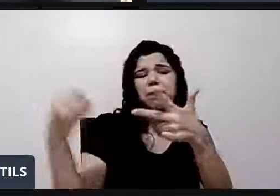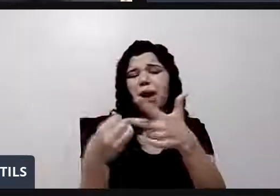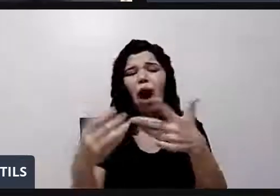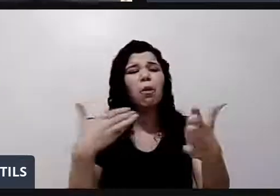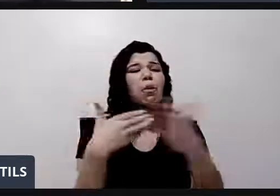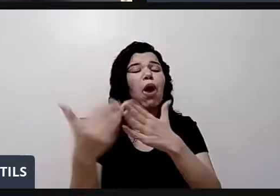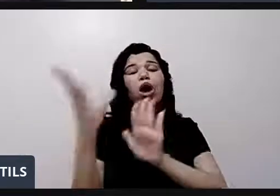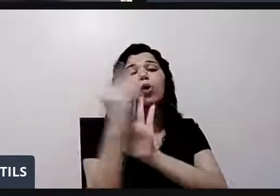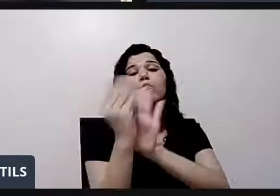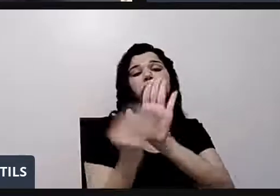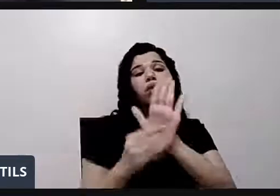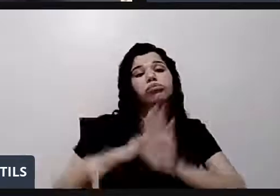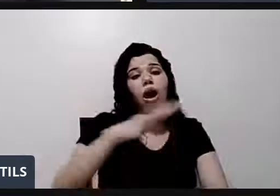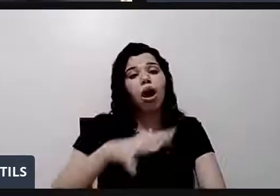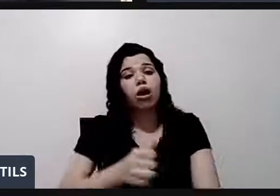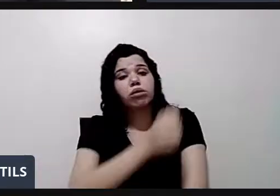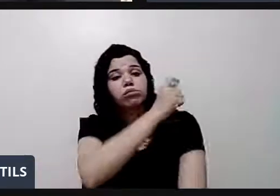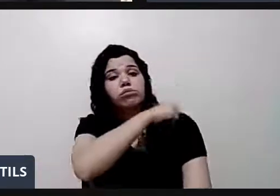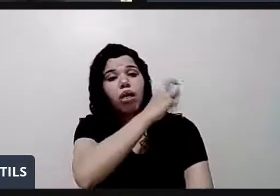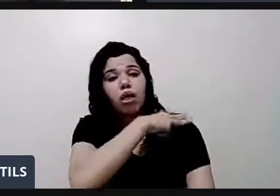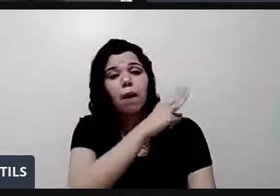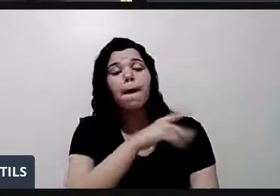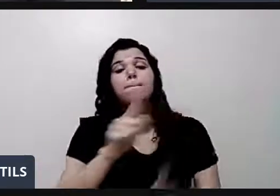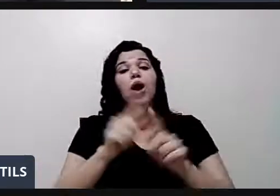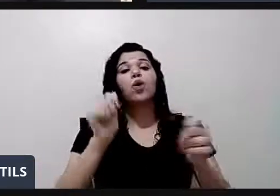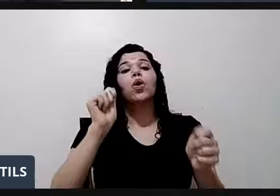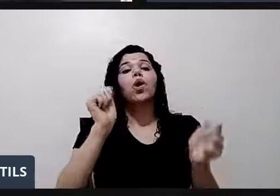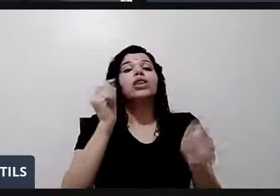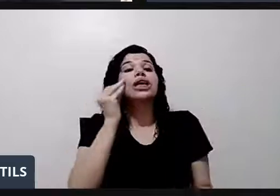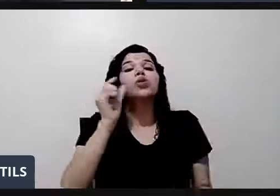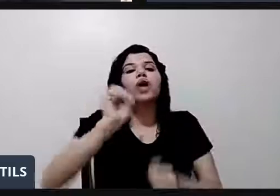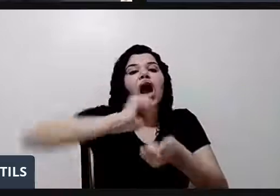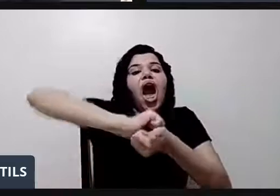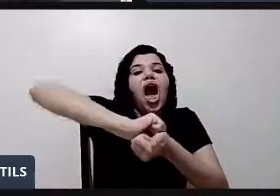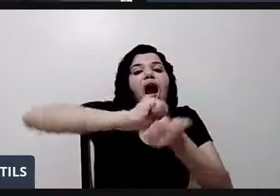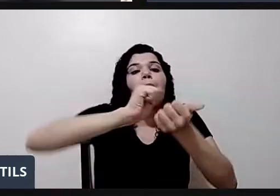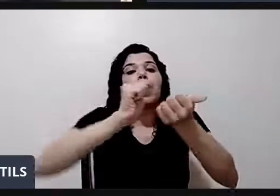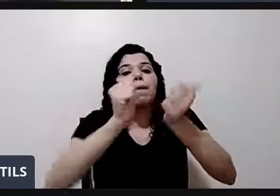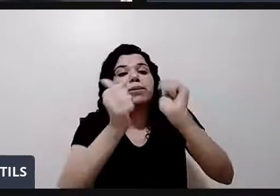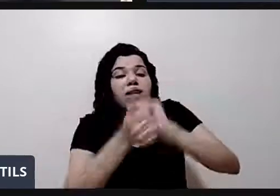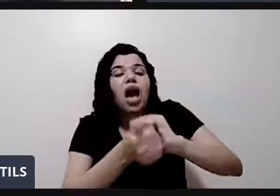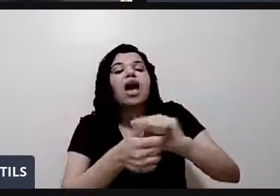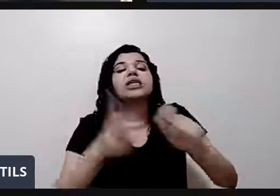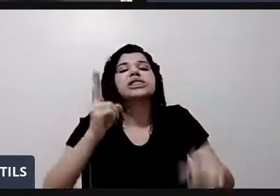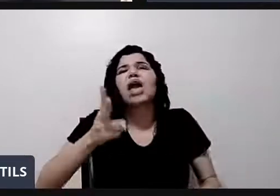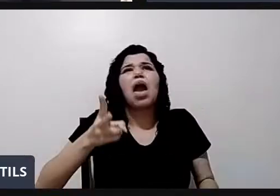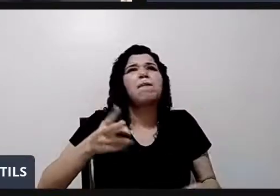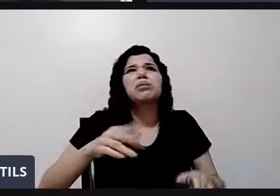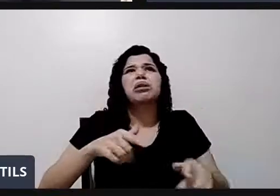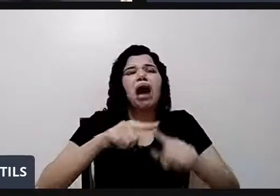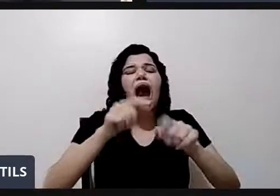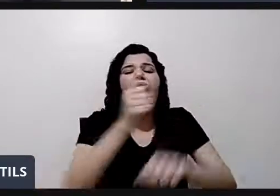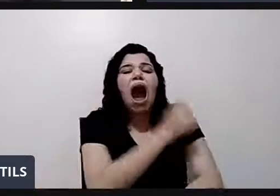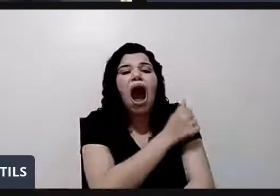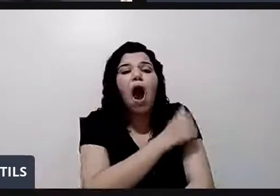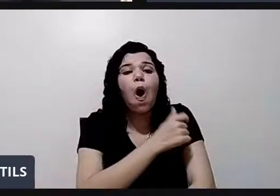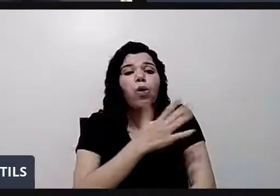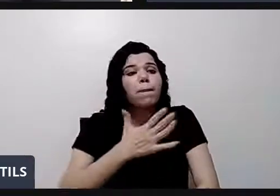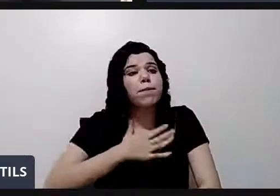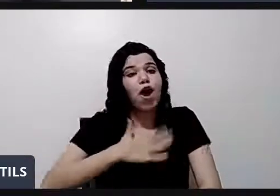eu tento explicar tudo de um nível claro, tanto que quase todas as aulas, meu filho de nove anos assiste. Assiste